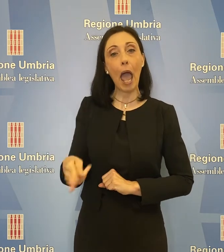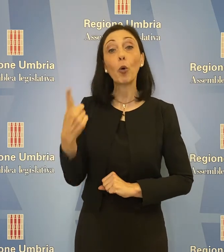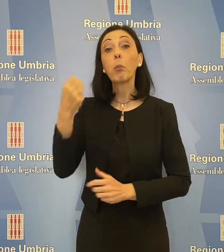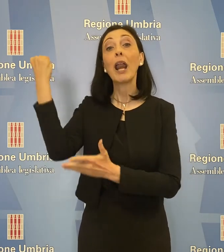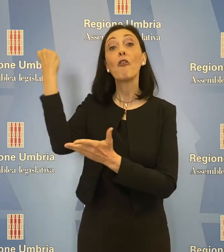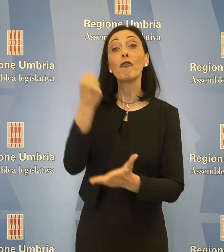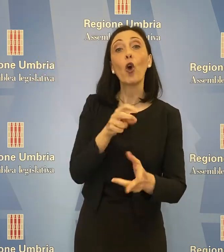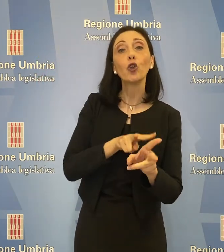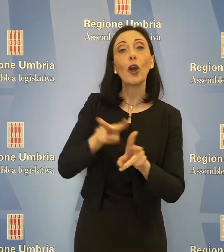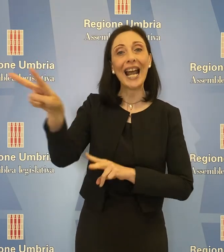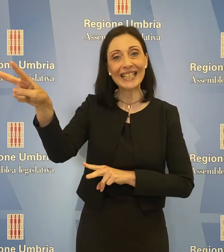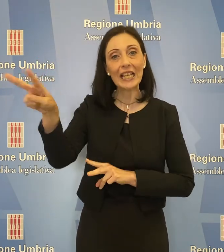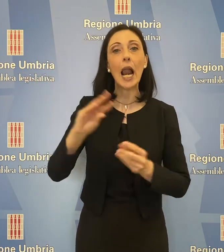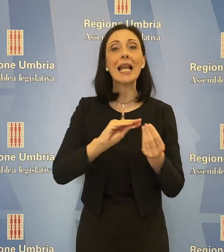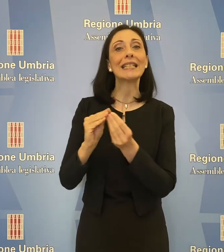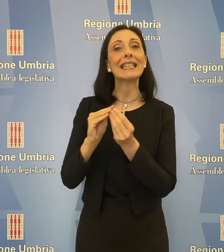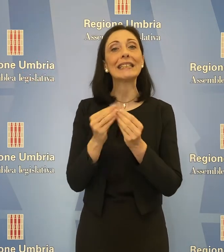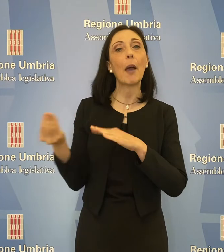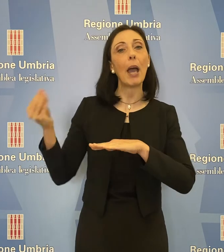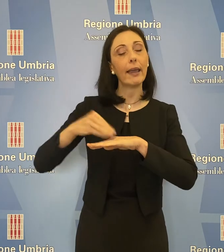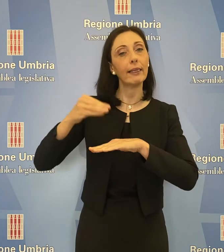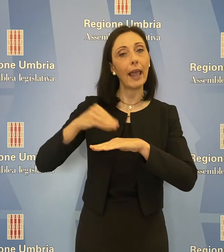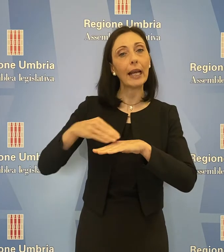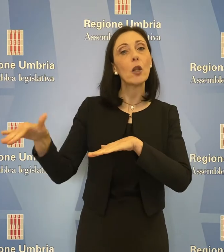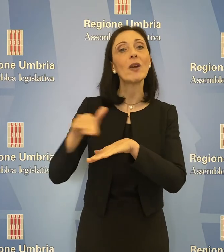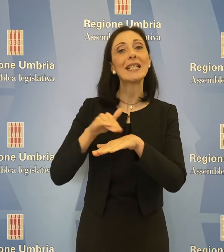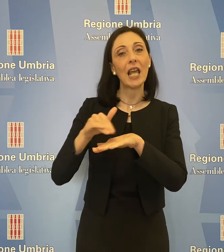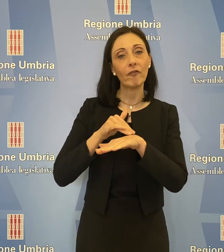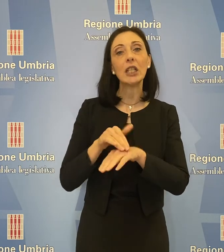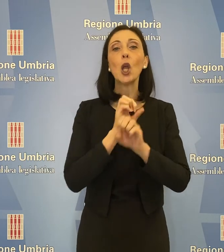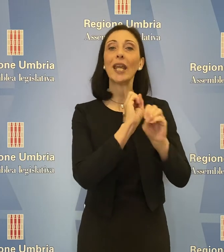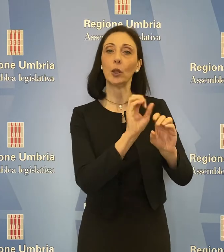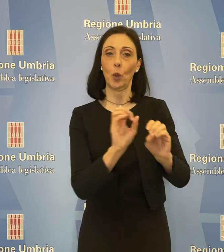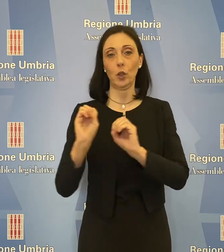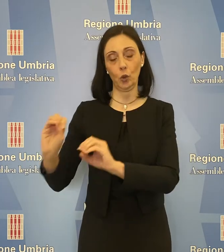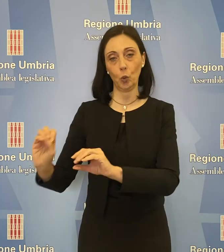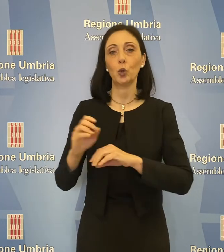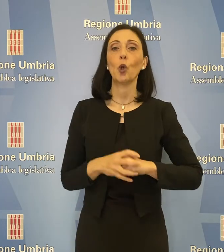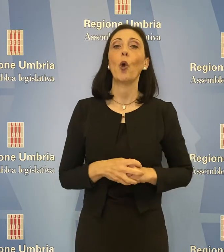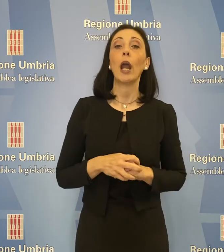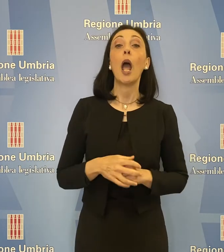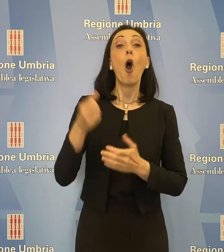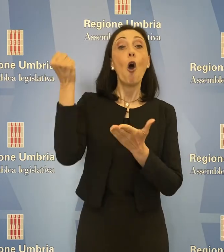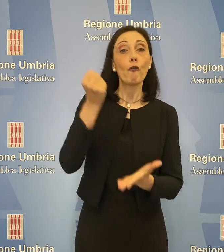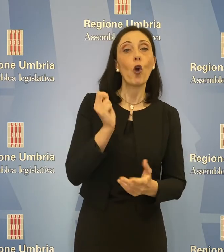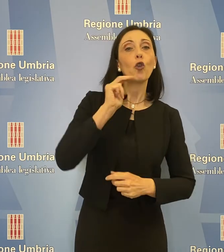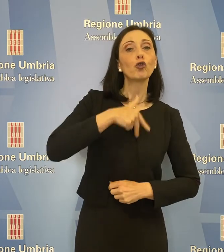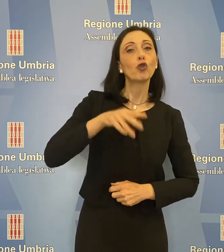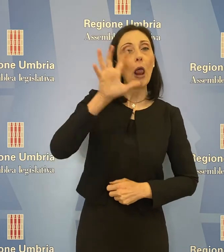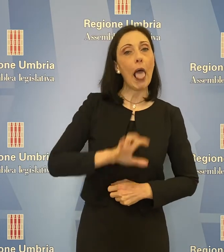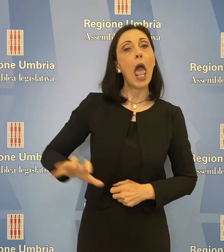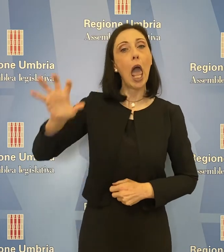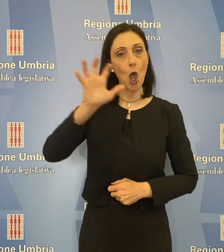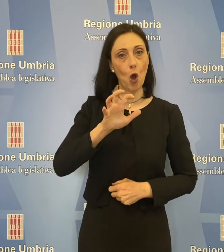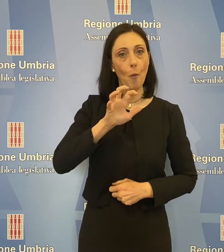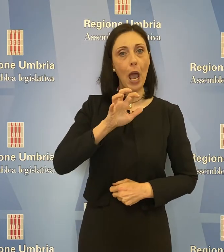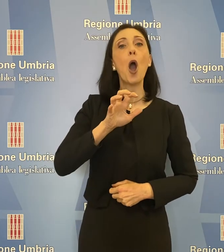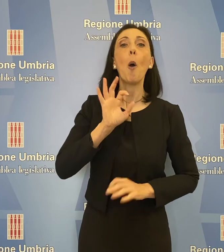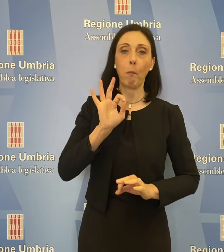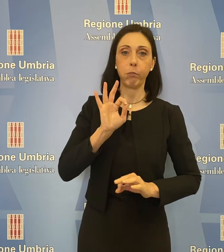riparto del Fondo nazionale per il sistema integrativo dei servizi di educazione e istruzione. Con il Fondo sociale europeo, ha precisato ancora